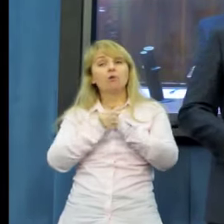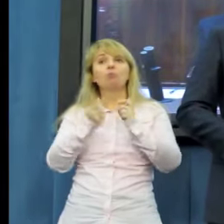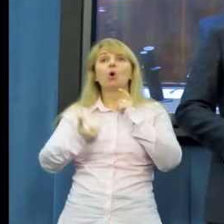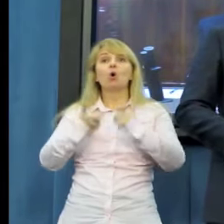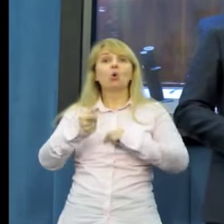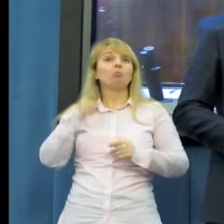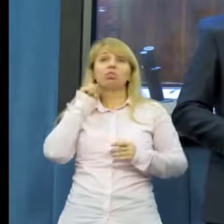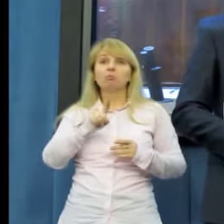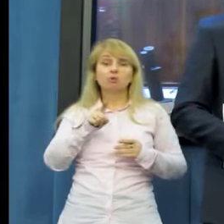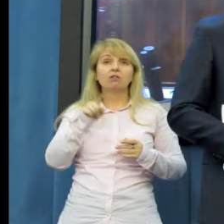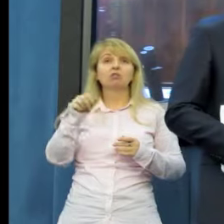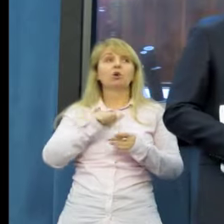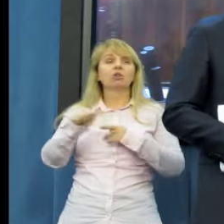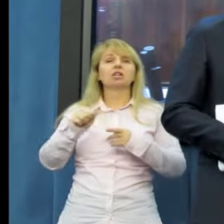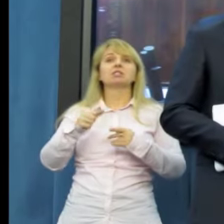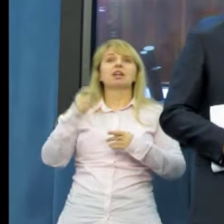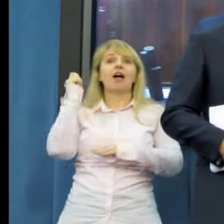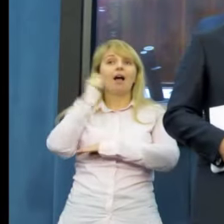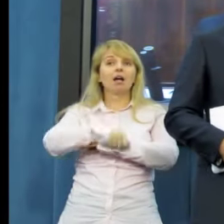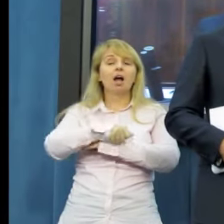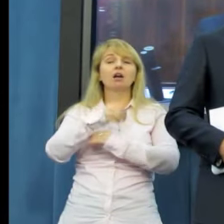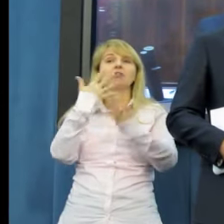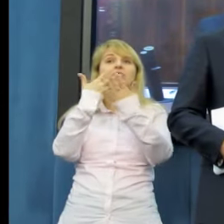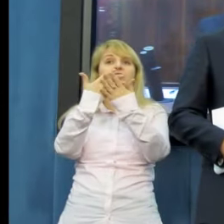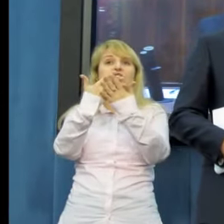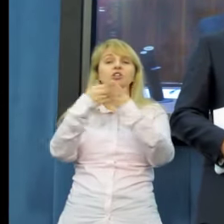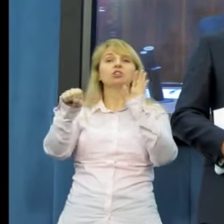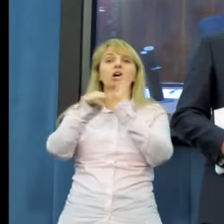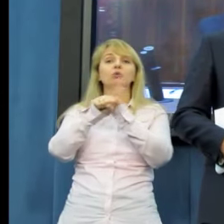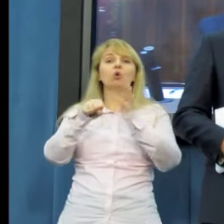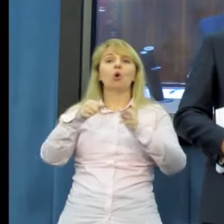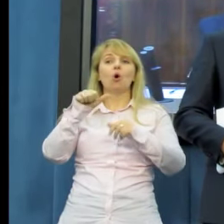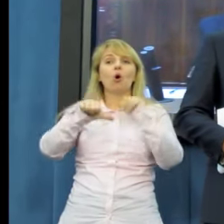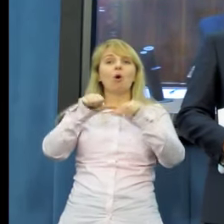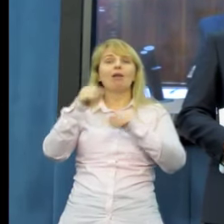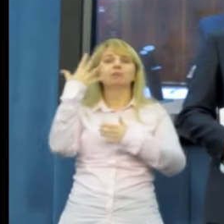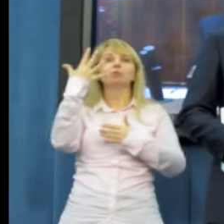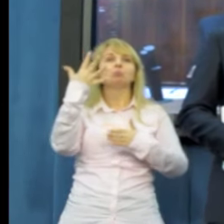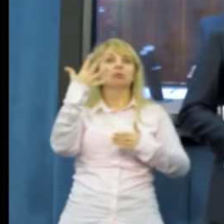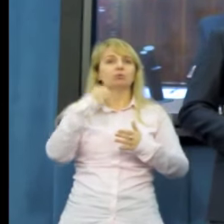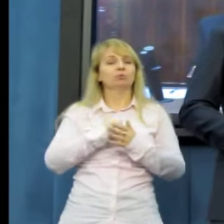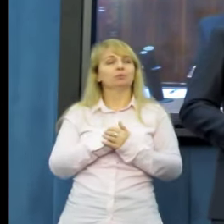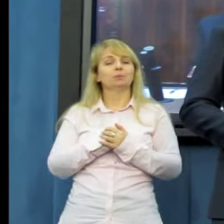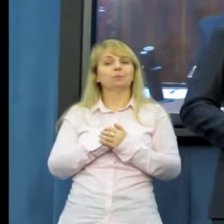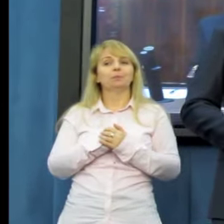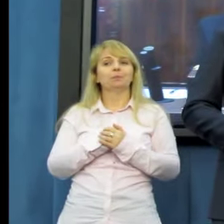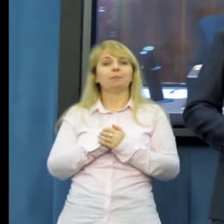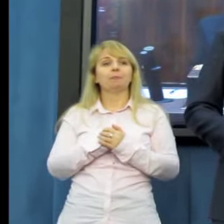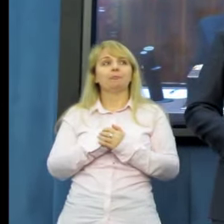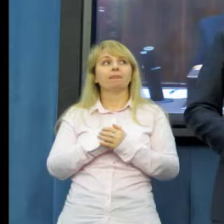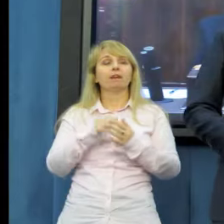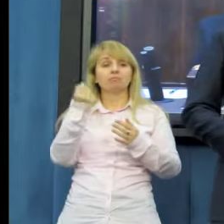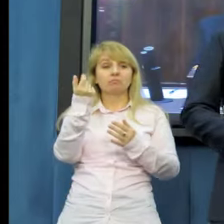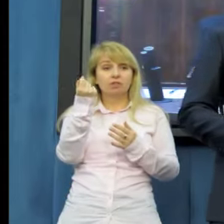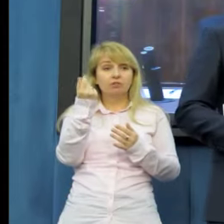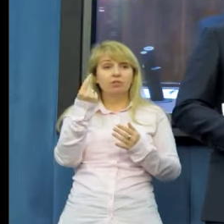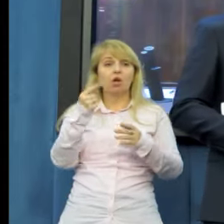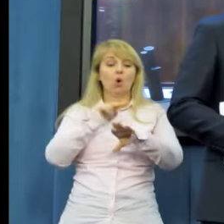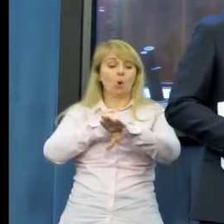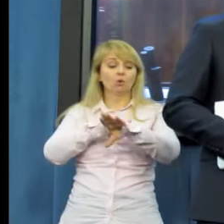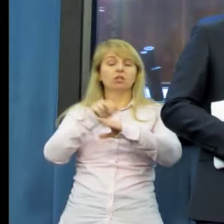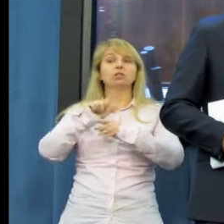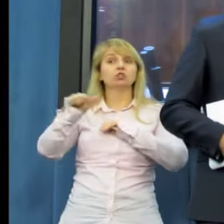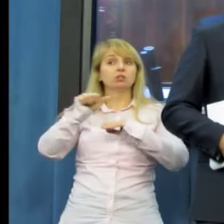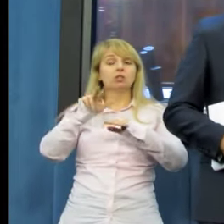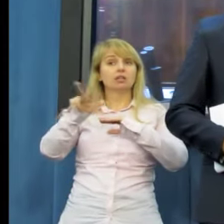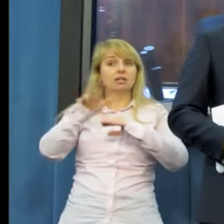podlega karze pozbawienia wolności do lat pięciu. Za chwilę o godzinie